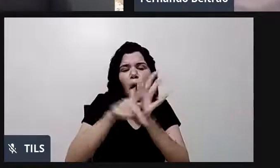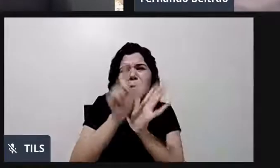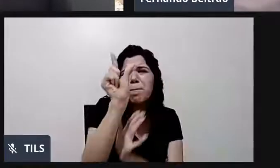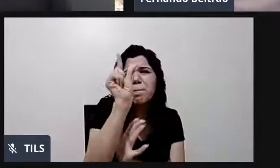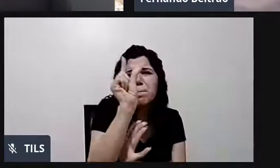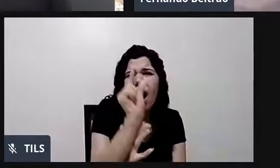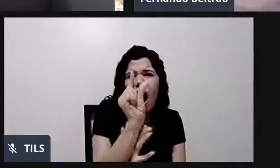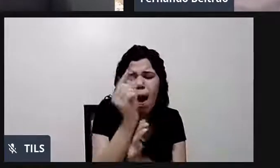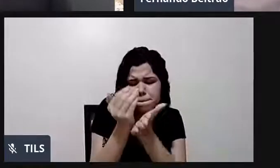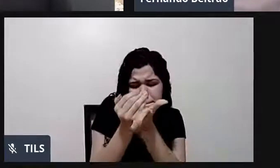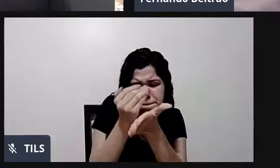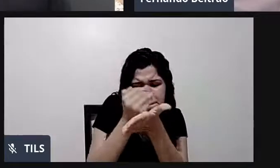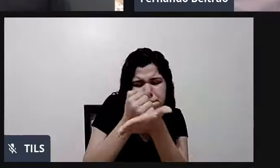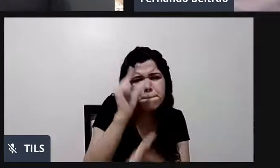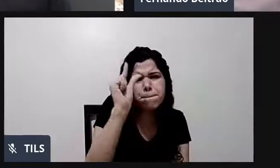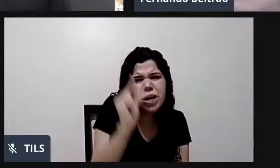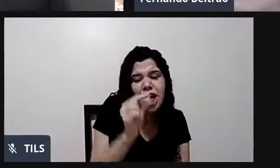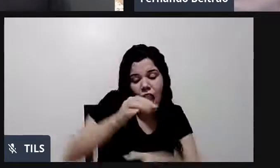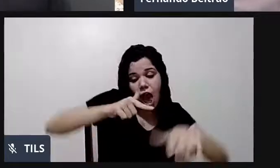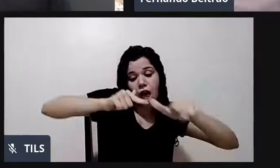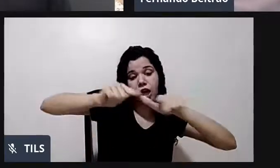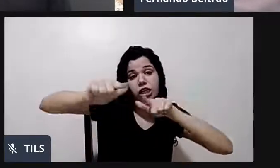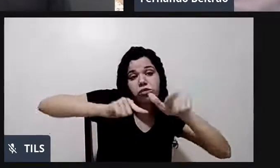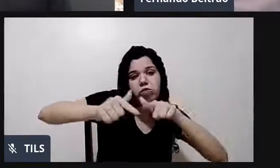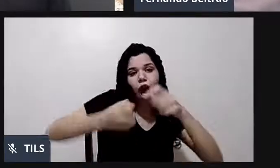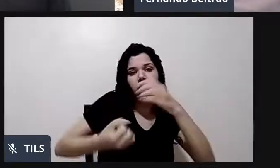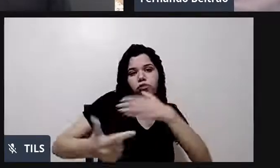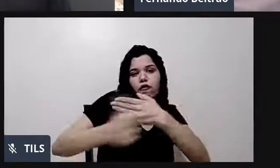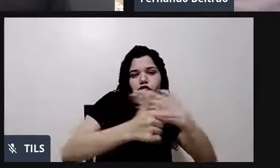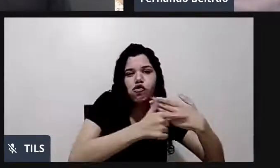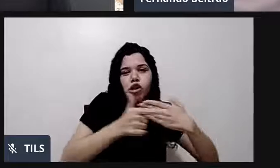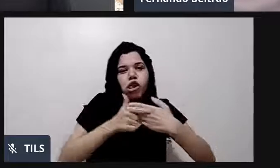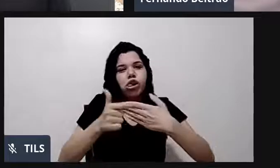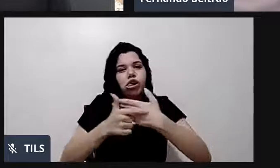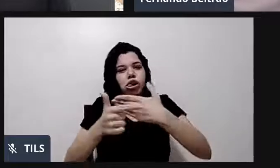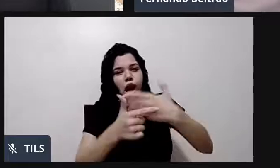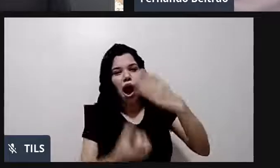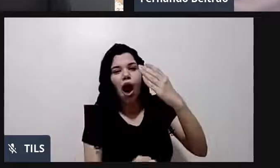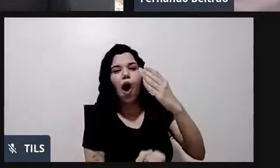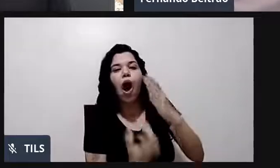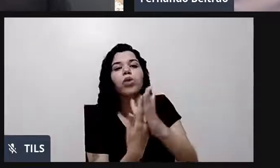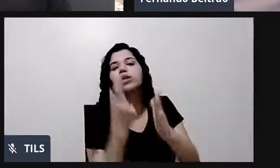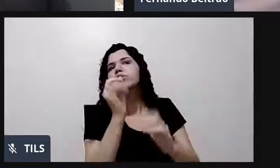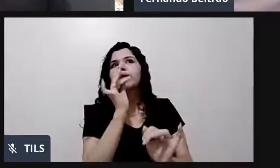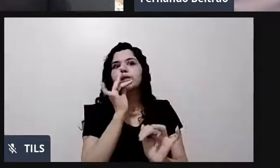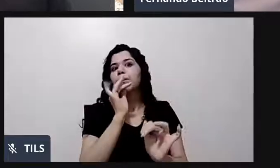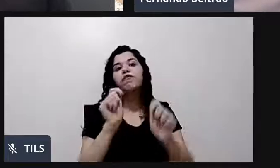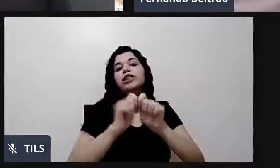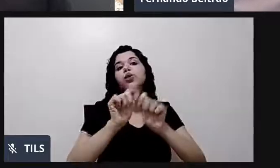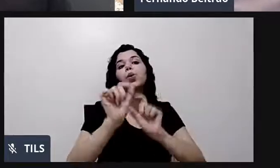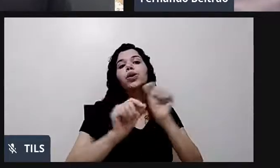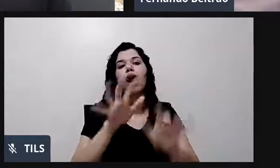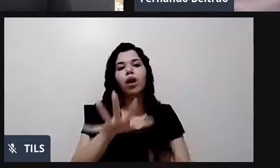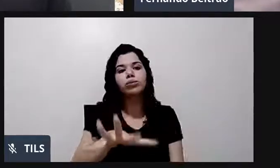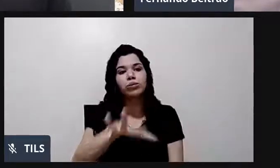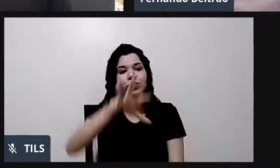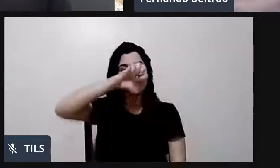do corpo que trabalham, que funcionam, fazendo, por exemplo, a respiração. Aí,